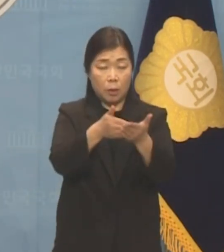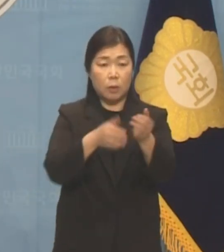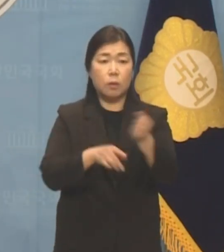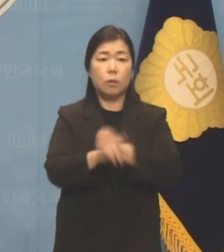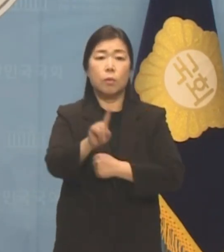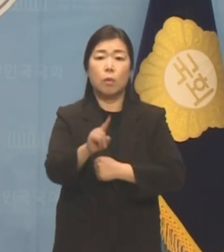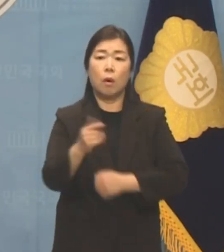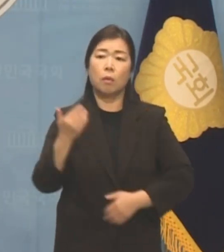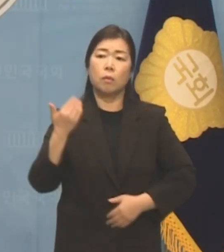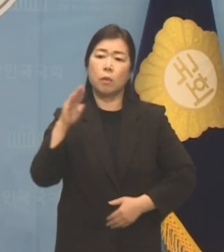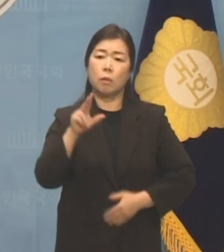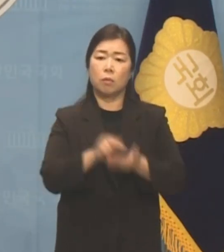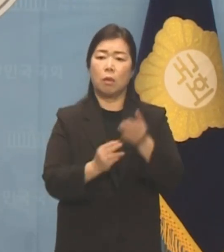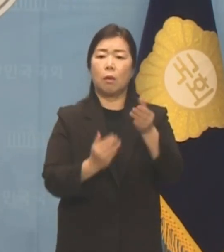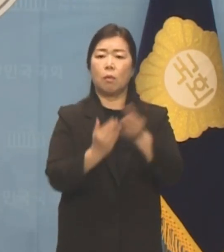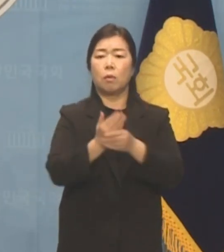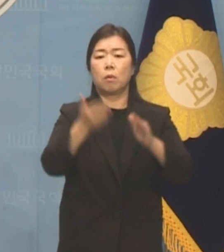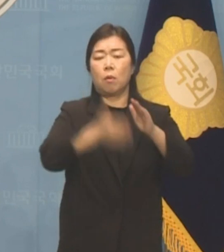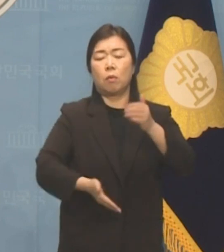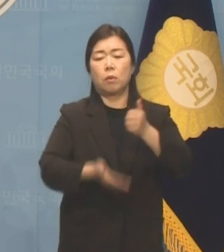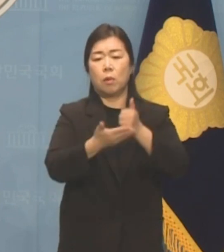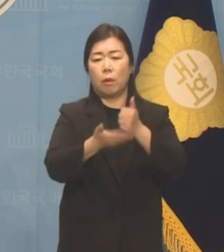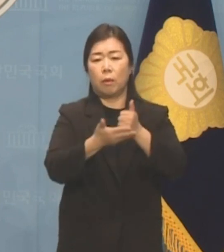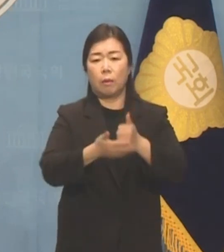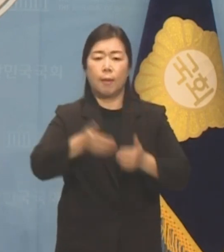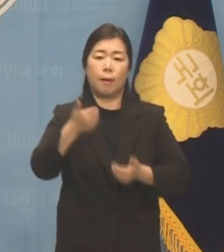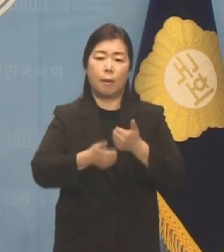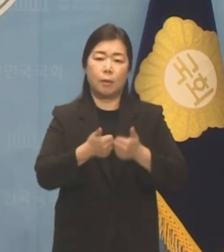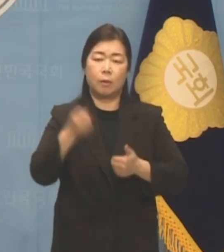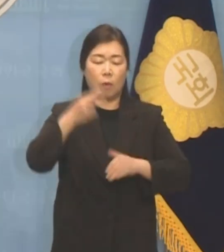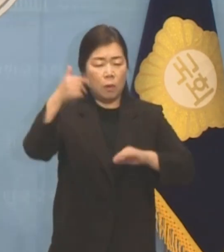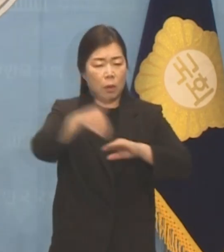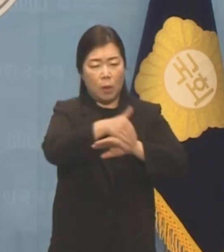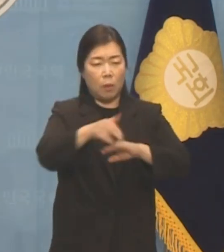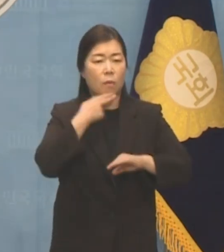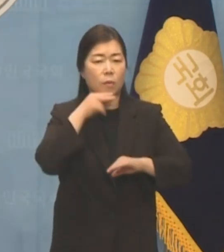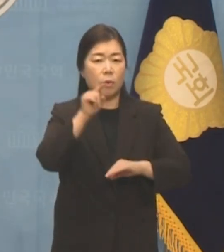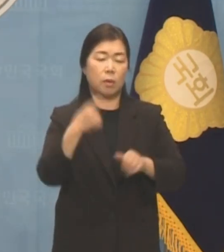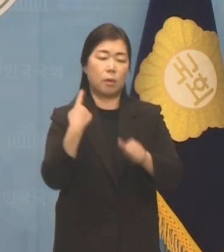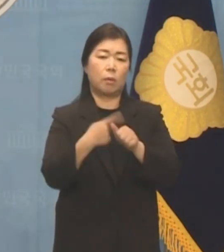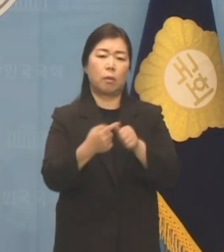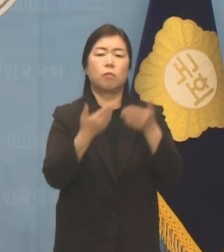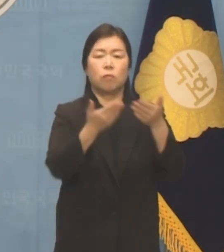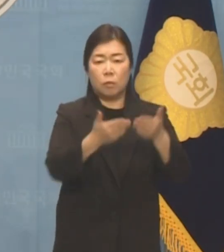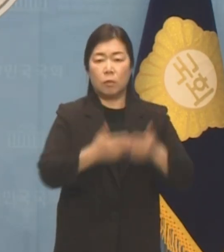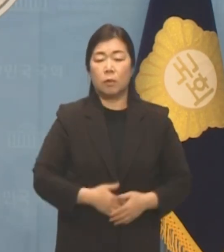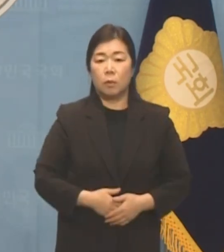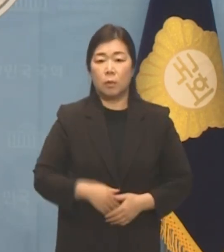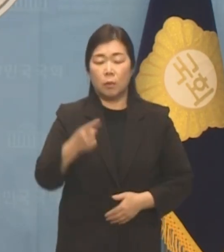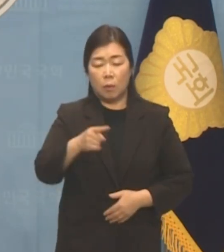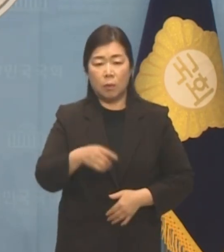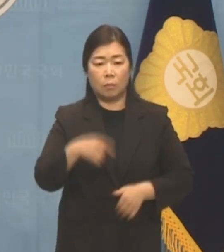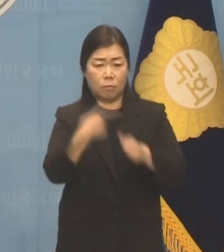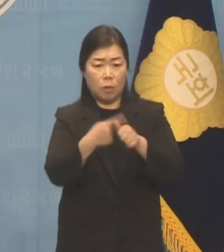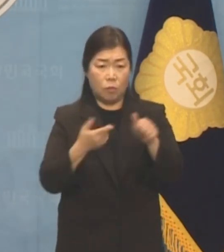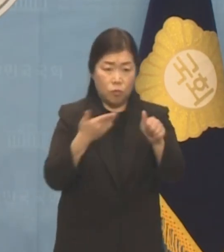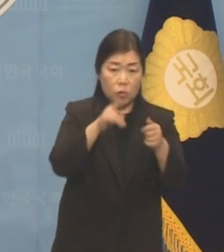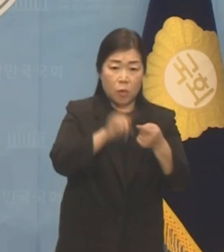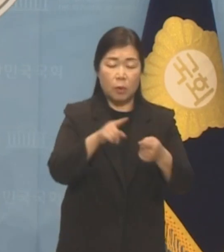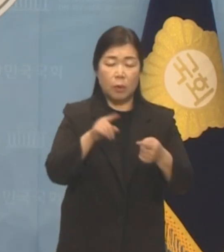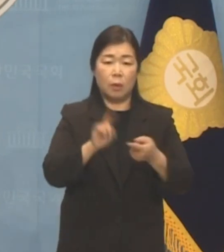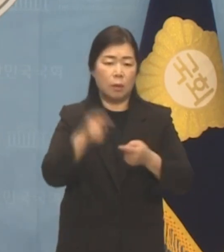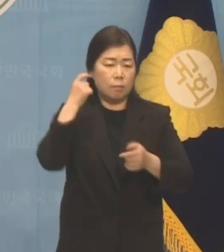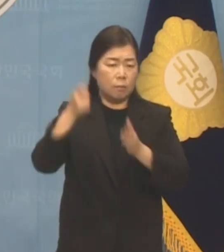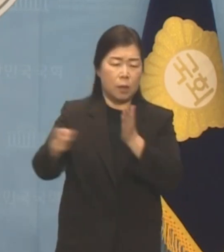최근에 불거지고 있는 공천 갈등과 무전략에 대한 비판을 방관하지 말고 적극적으로 문제 해결에